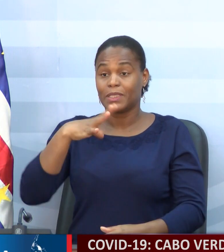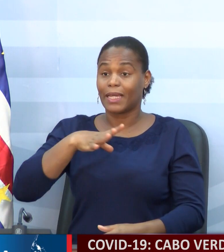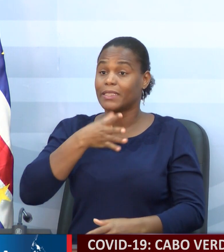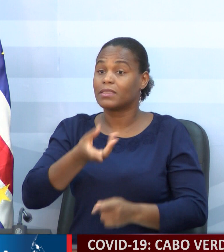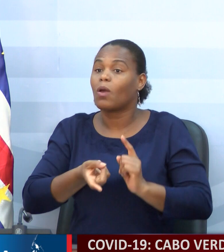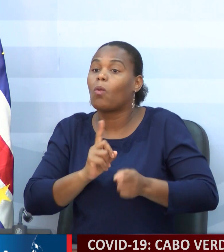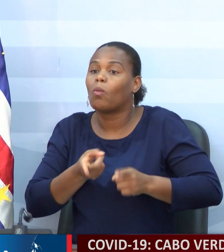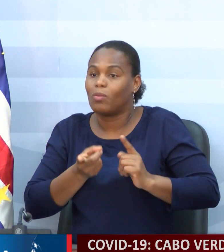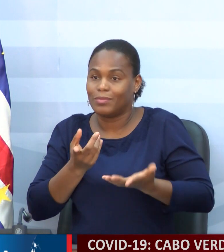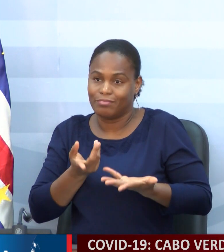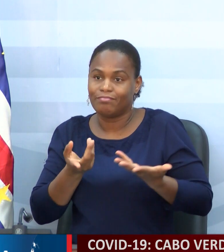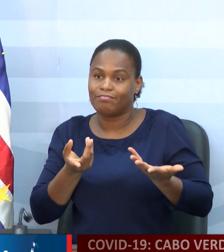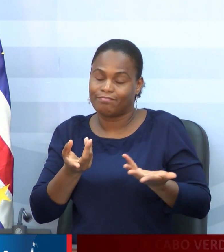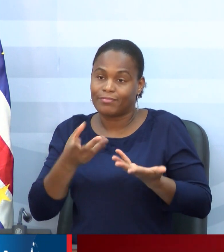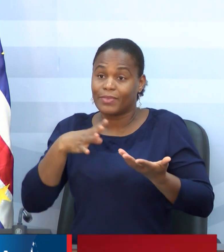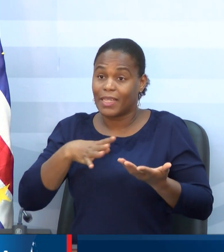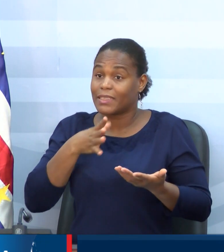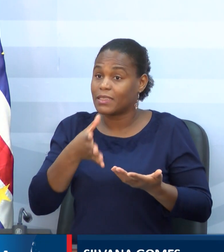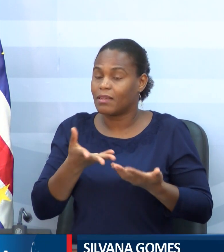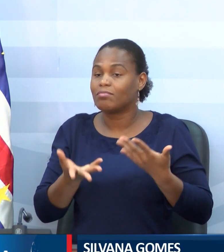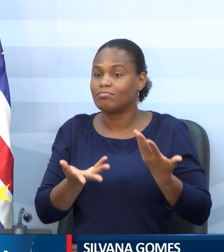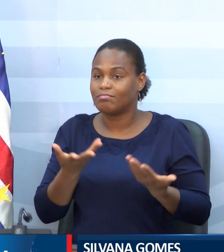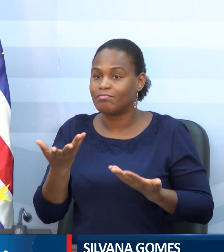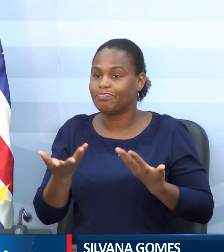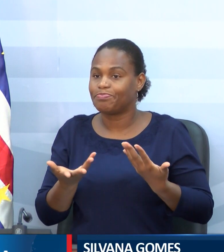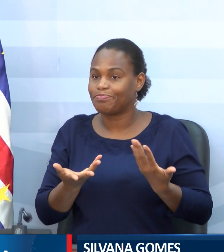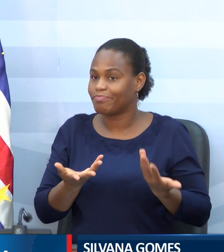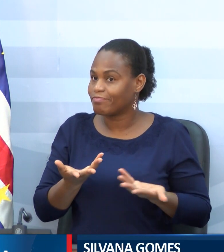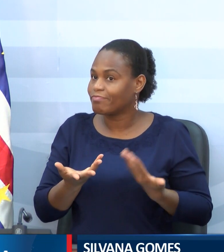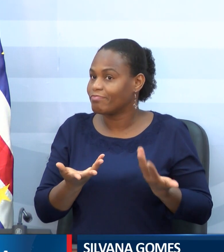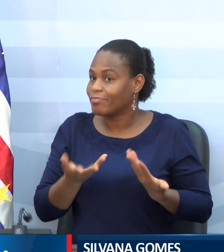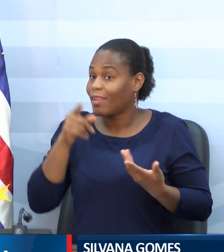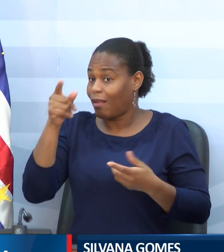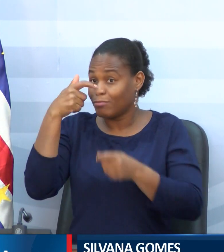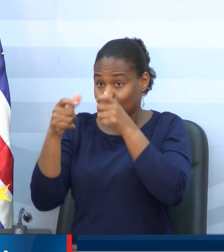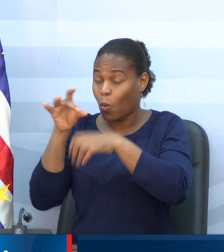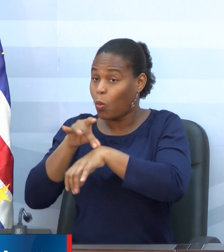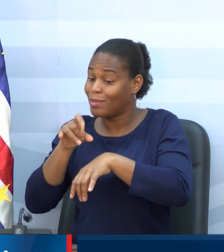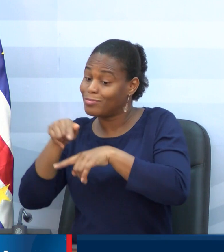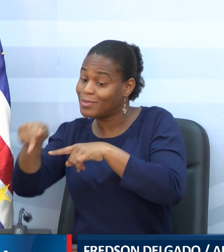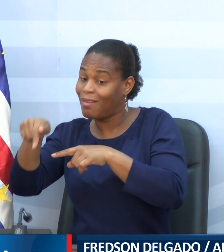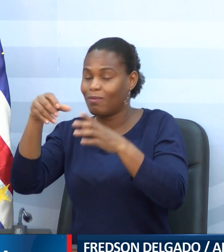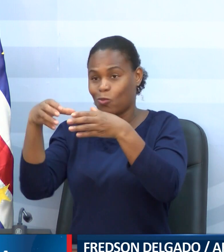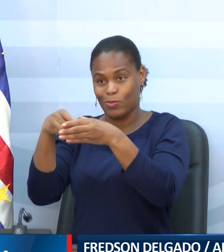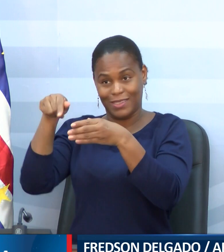que foi infetado na comunidade,